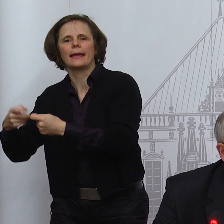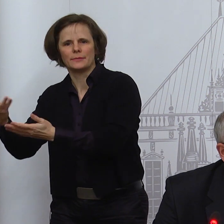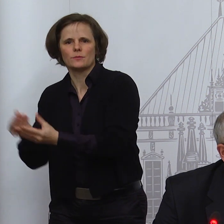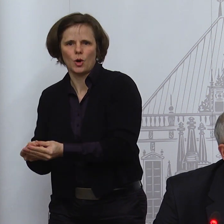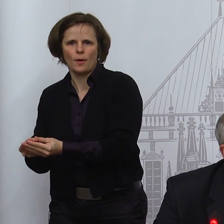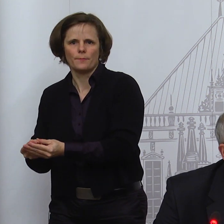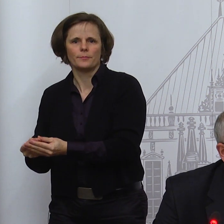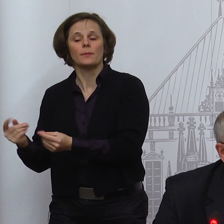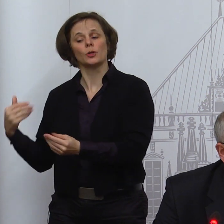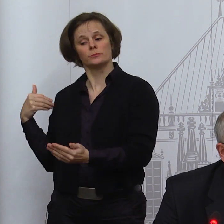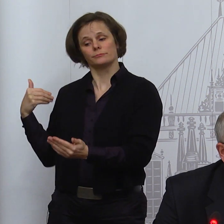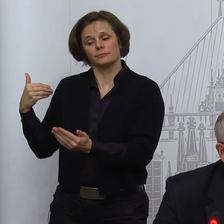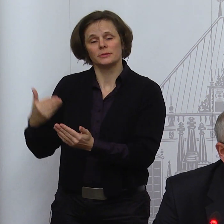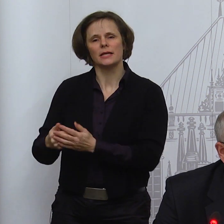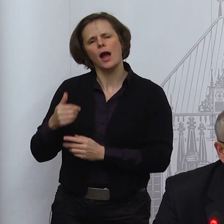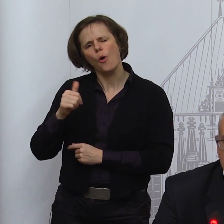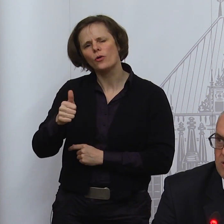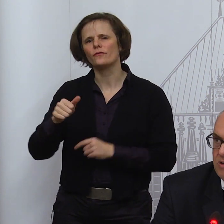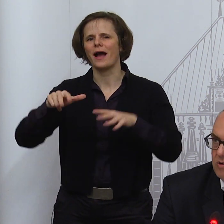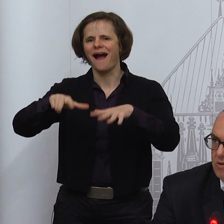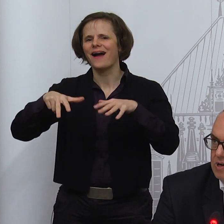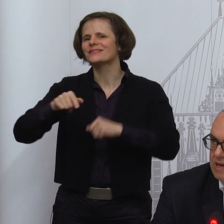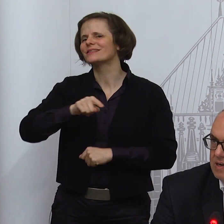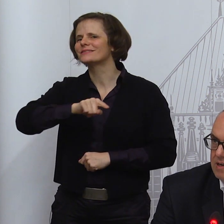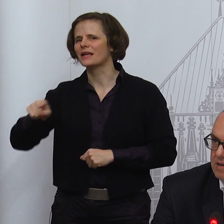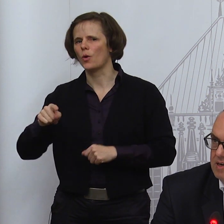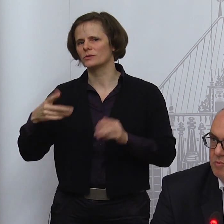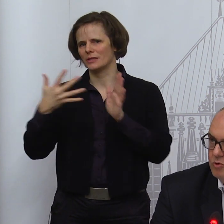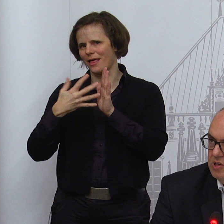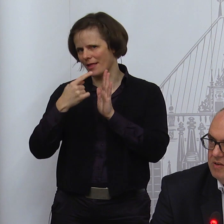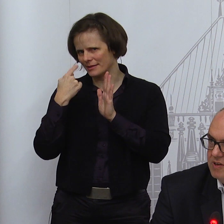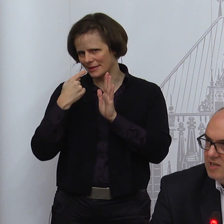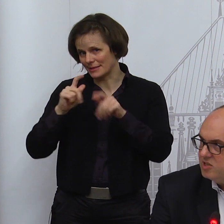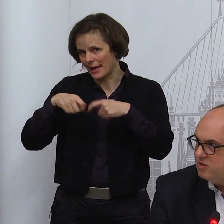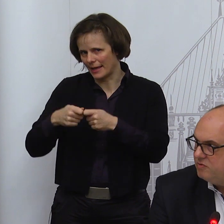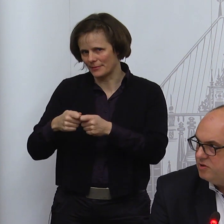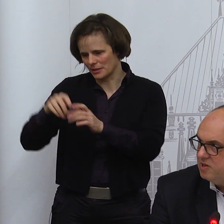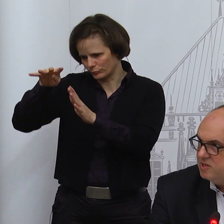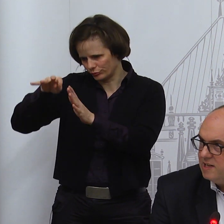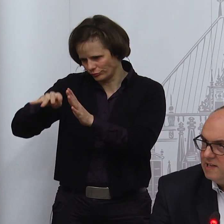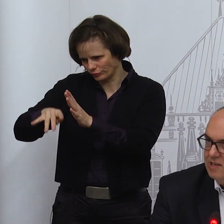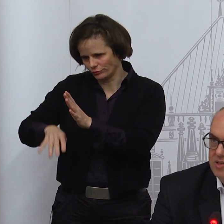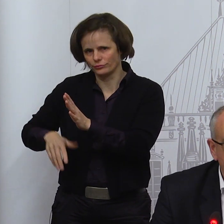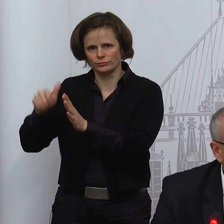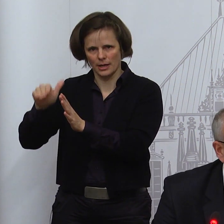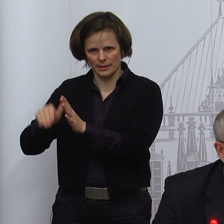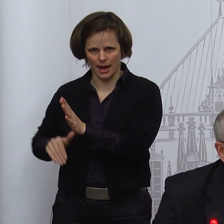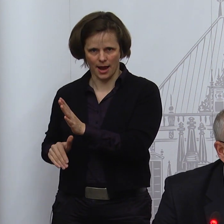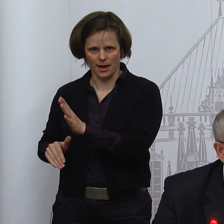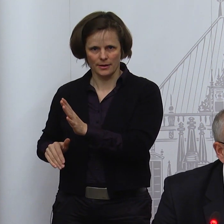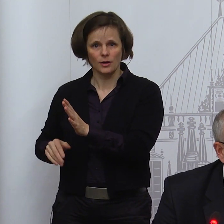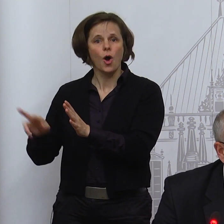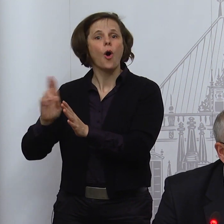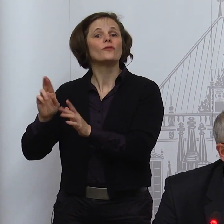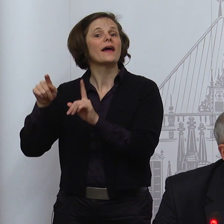Testergebnisse vorliegen. Und alle, die da positiv getestet wurden, die Zahlen, die sind schon in den